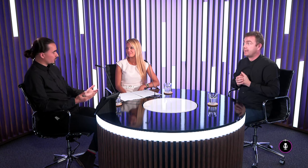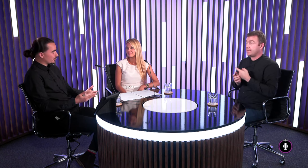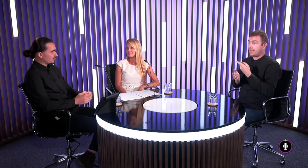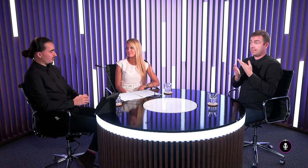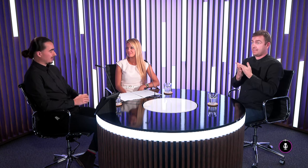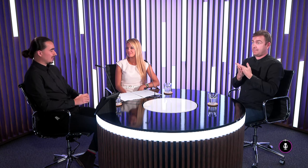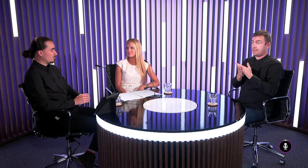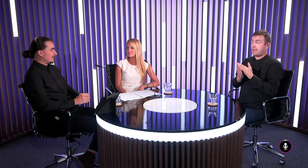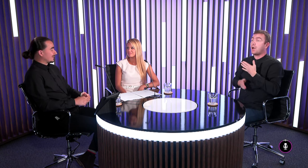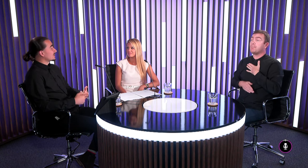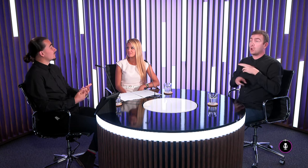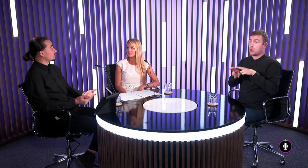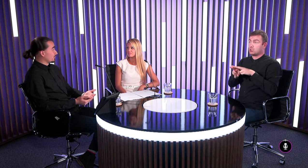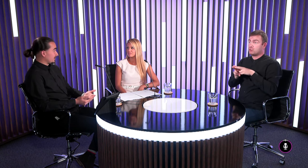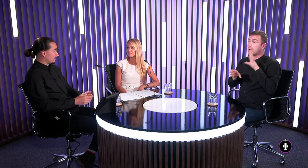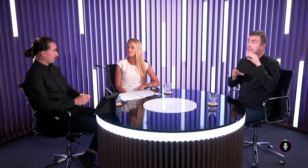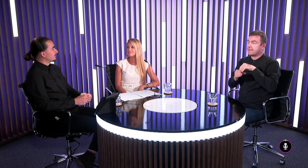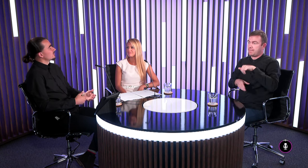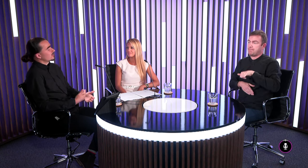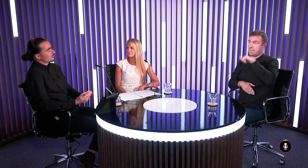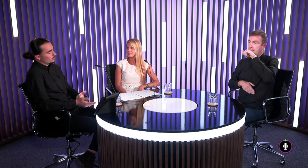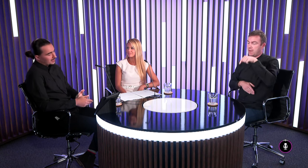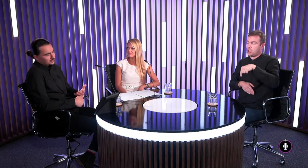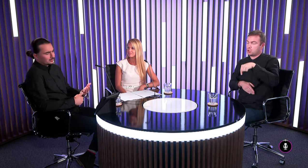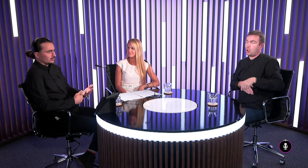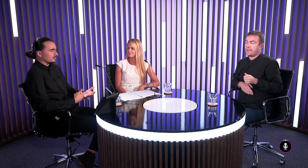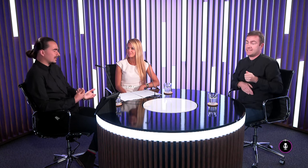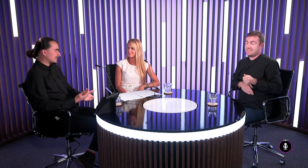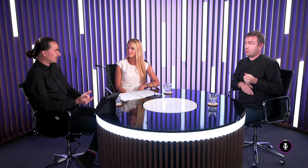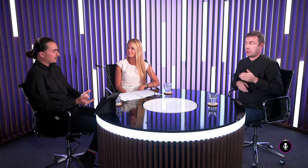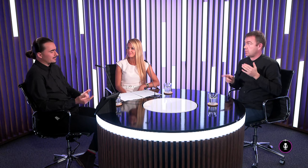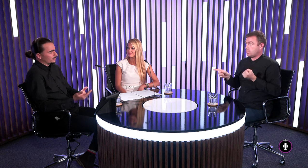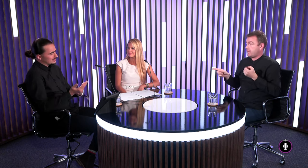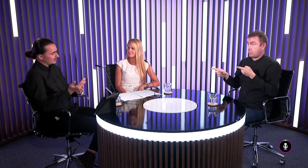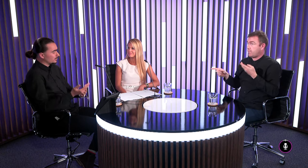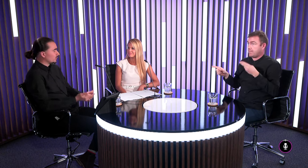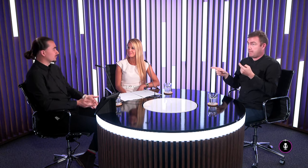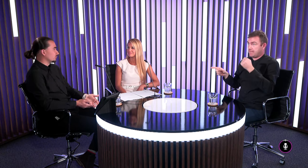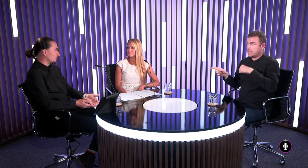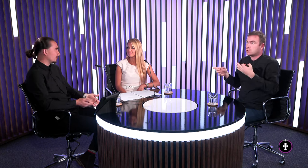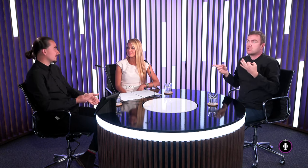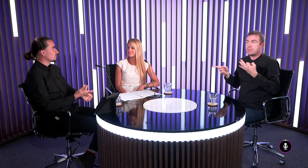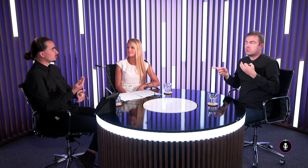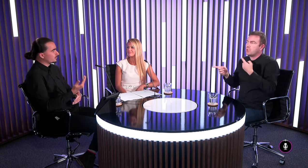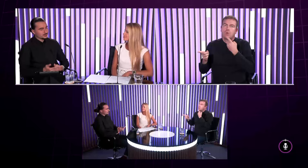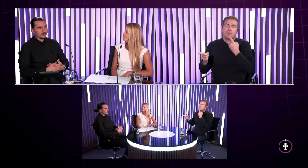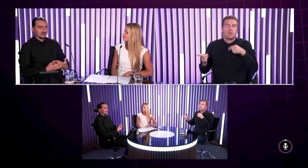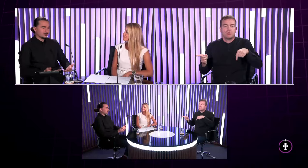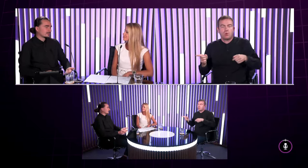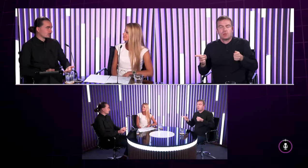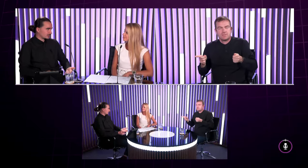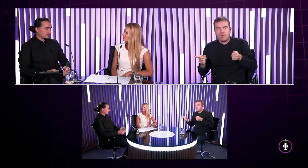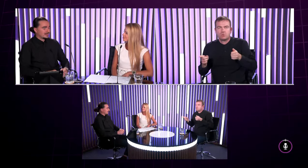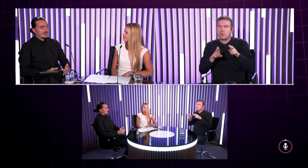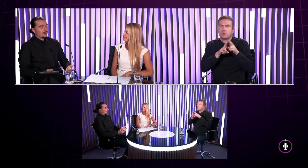na bránu môj rodiče byvajú v paneláku tak sa k nám nedozvoníte Vítal som sa rodičov prečo lebo je to extrémne namahavé chodiť stále po tú návštevu dole z úosmeho poschode